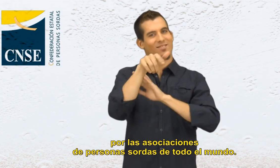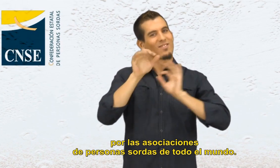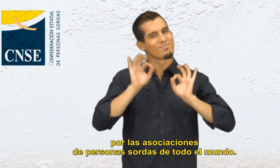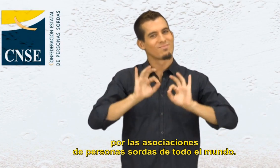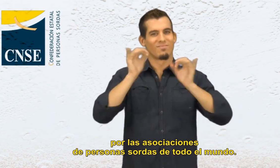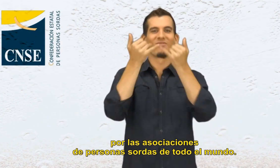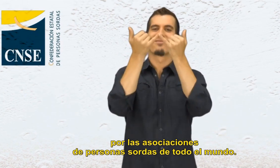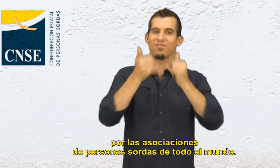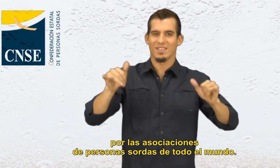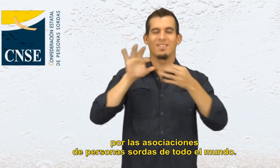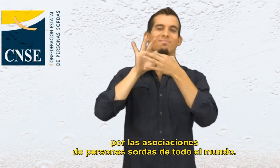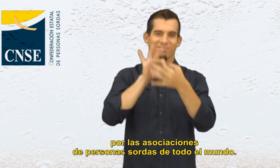personas sordas de todo el mundo.